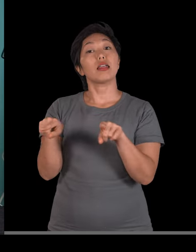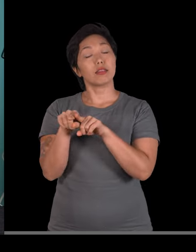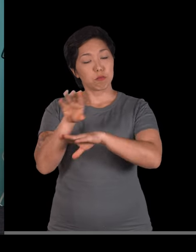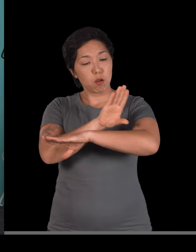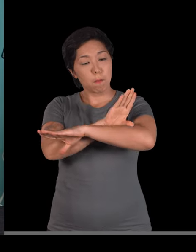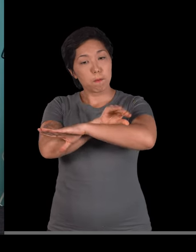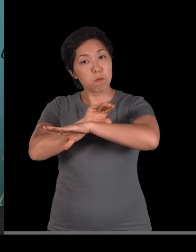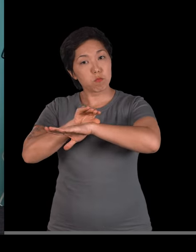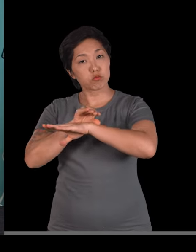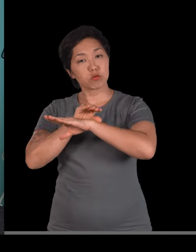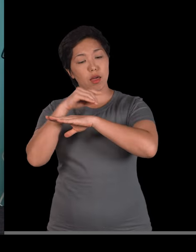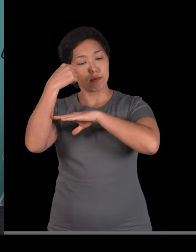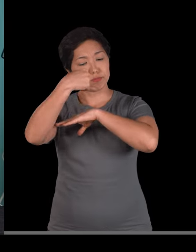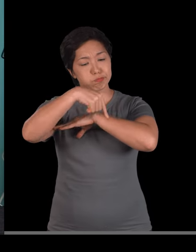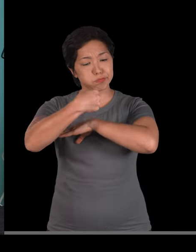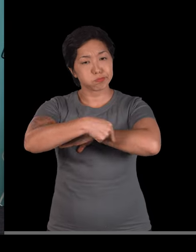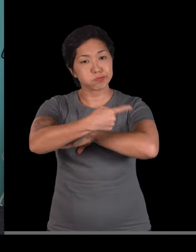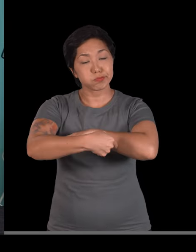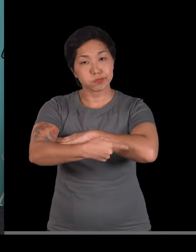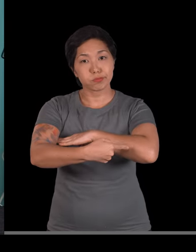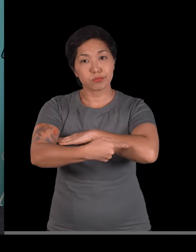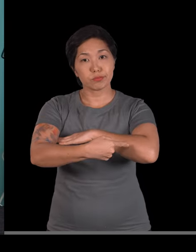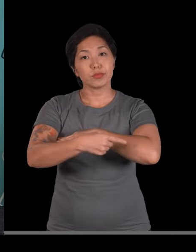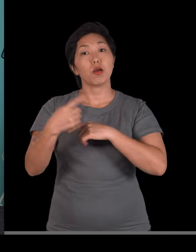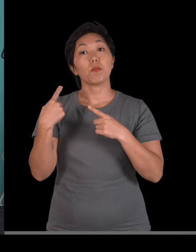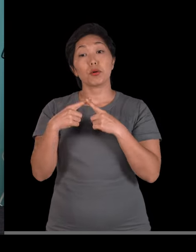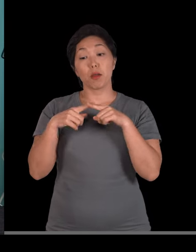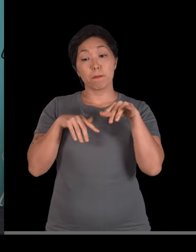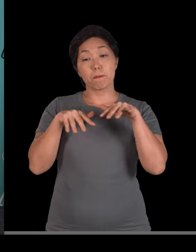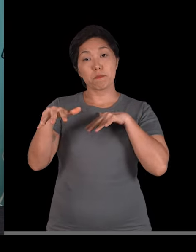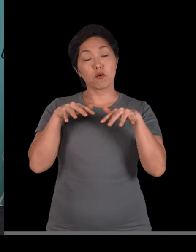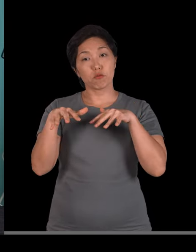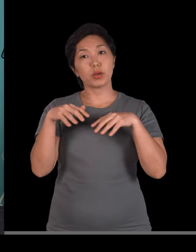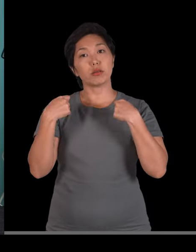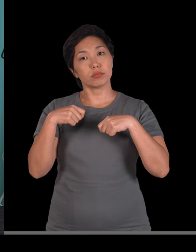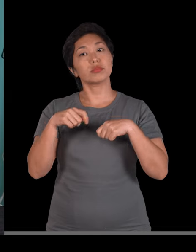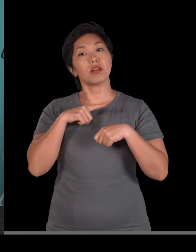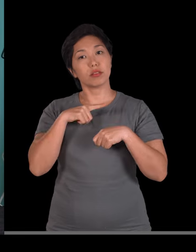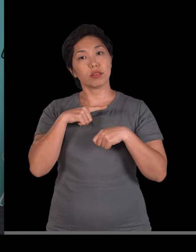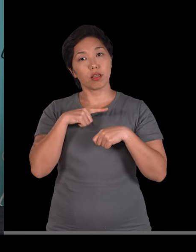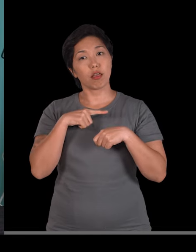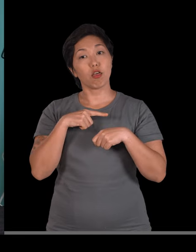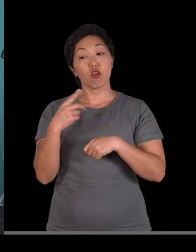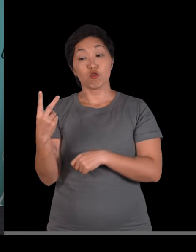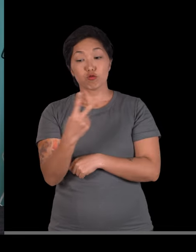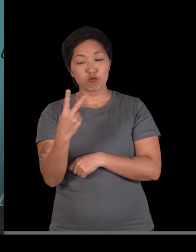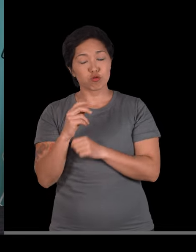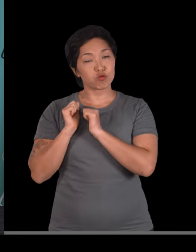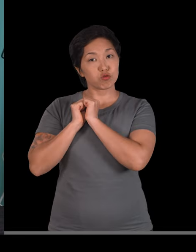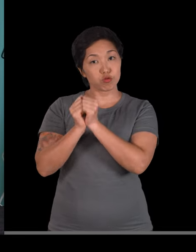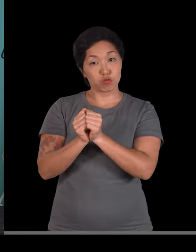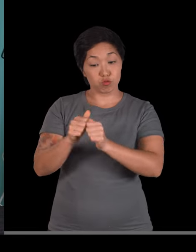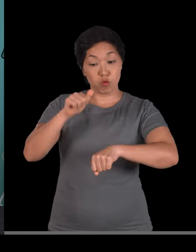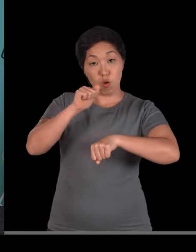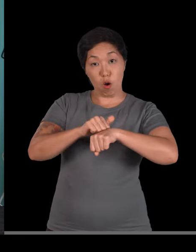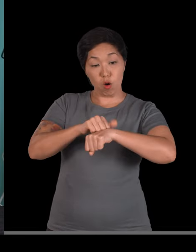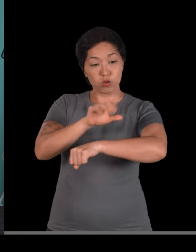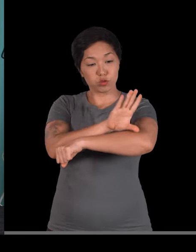muscular, porque pra gente movimentar, a gente tem que ter esses dois sistemas atuando juntos, ossos e músculos.